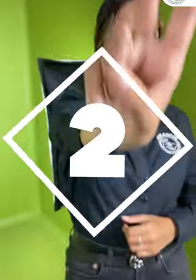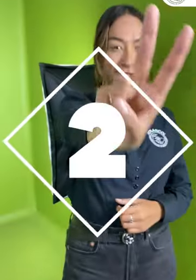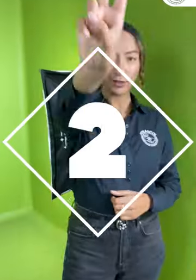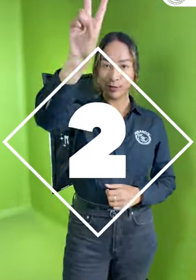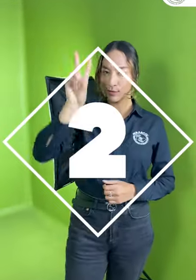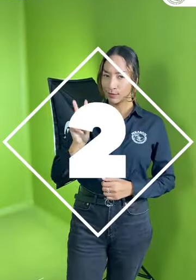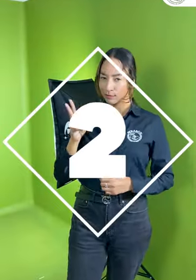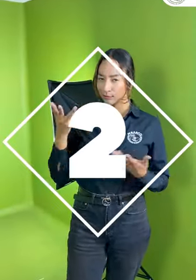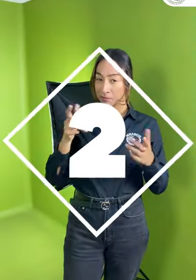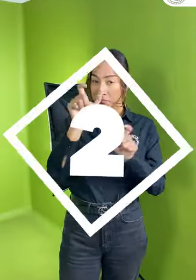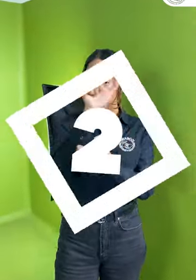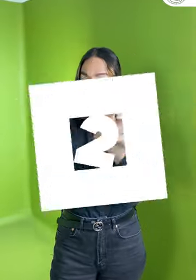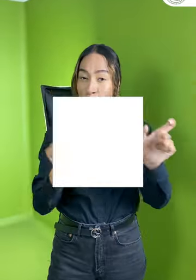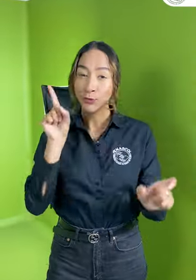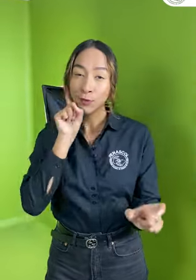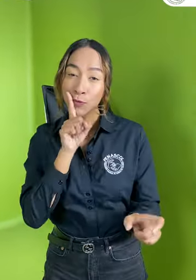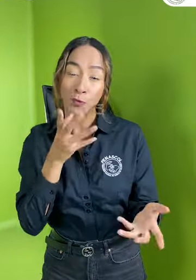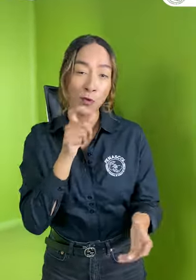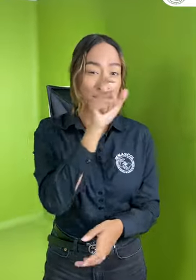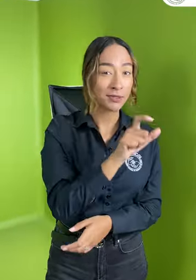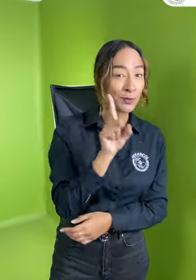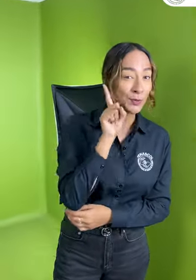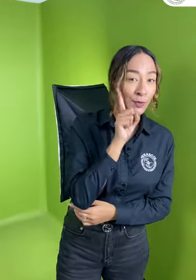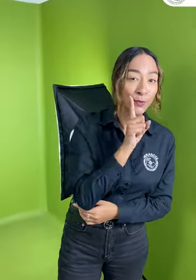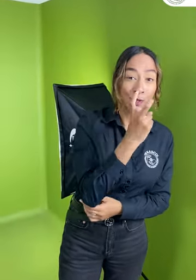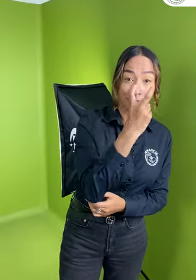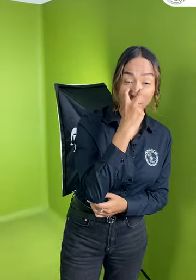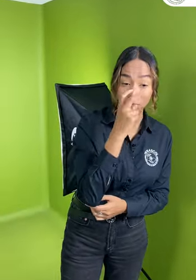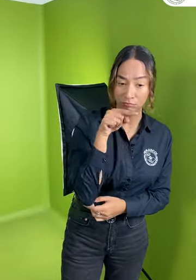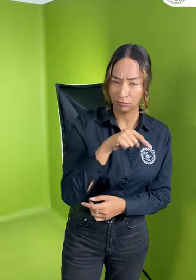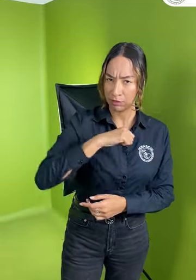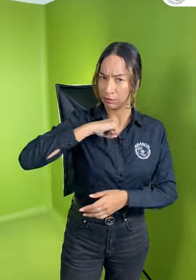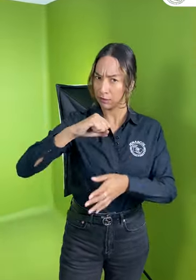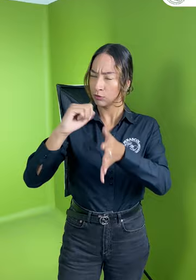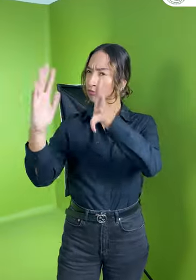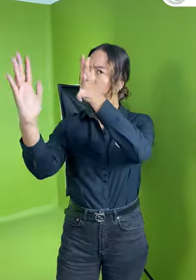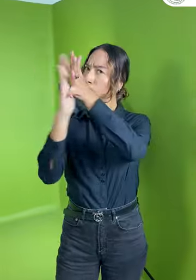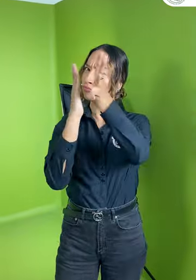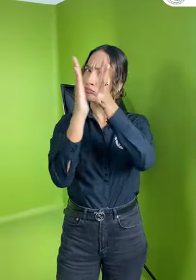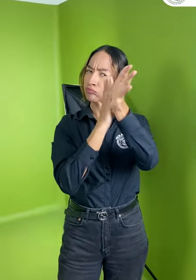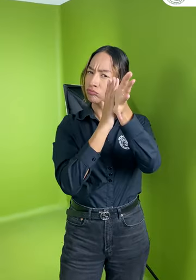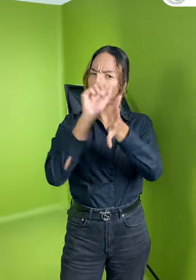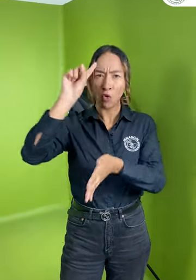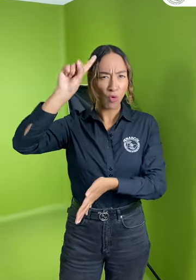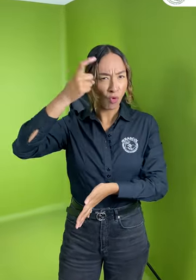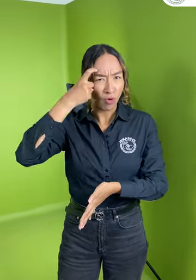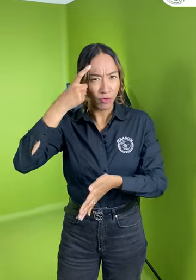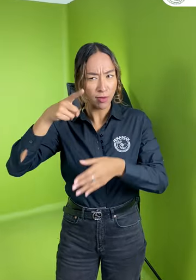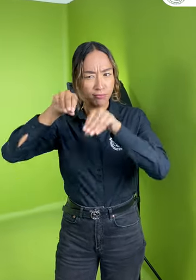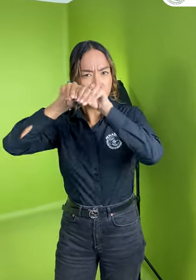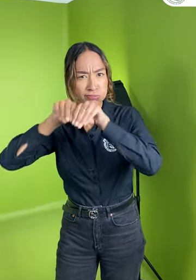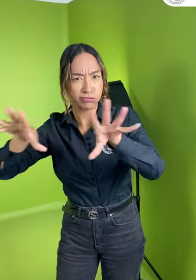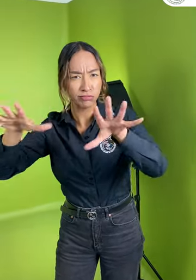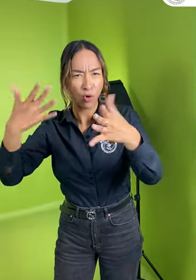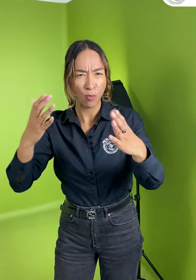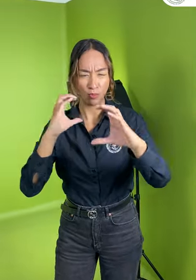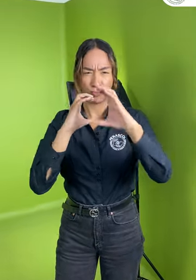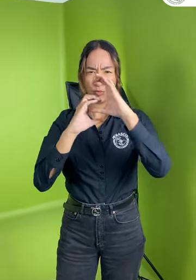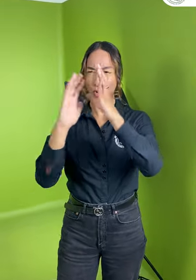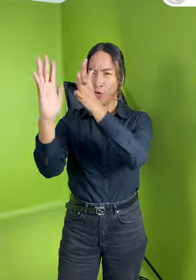2. Las personas sordas y sordociegas tienen el derecho a recibir la información incluida la información del gobierno en los